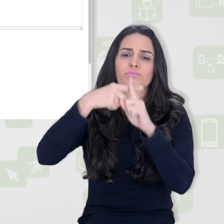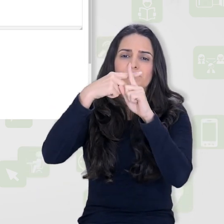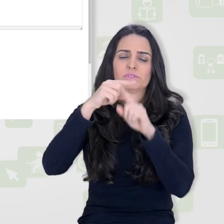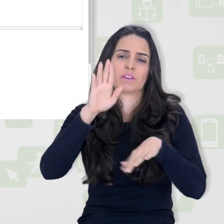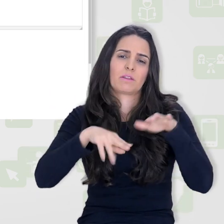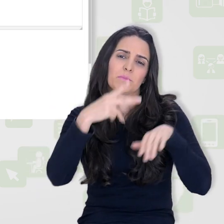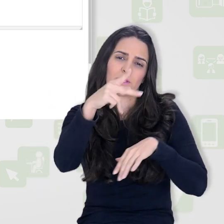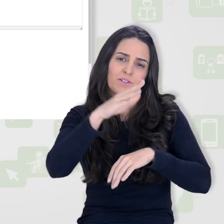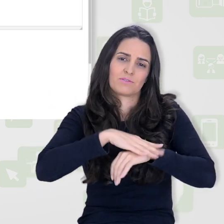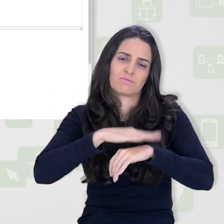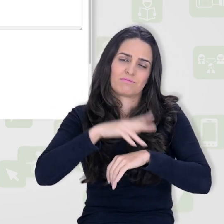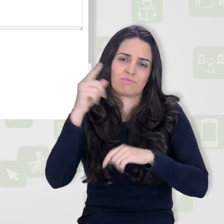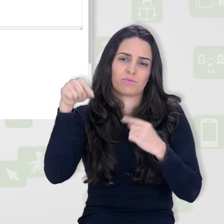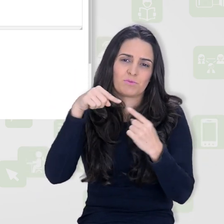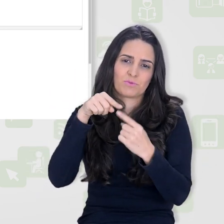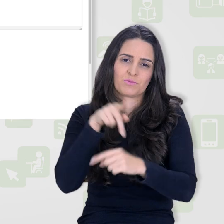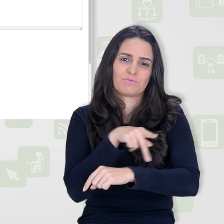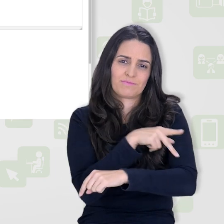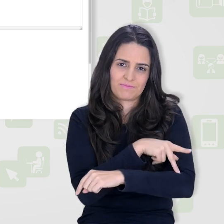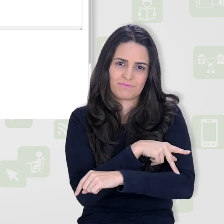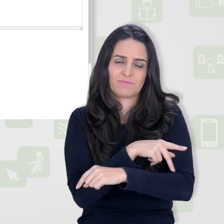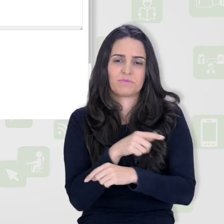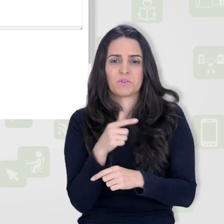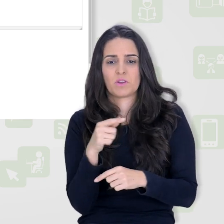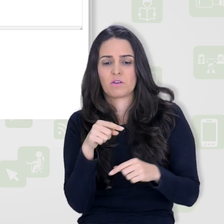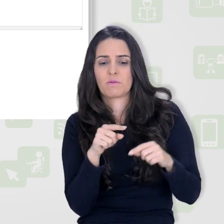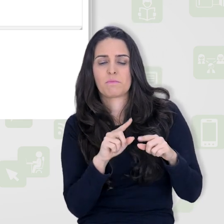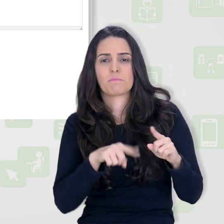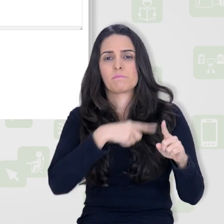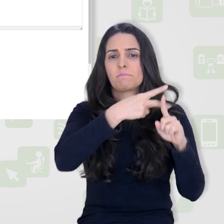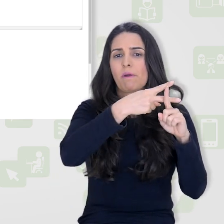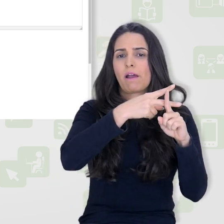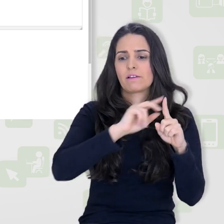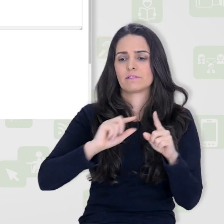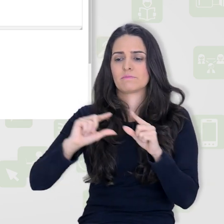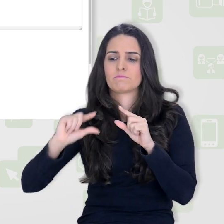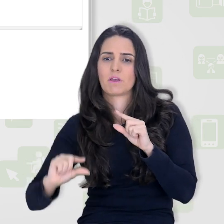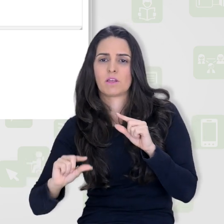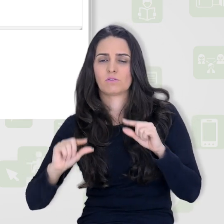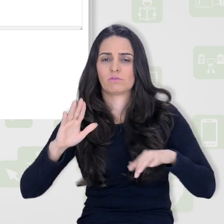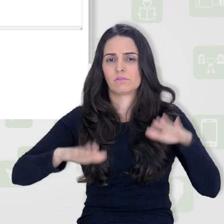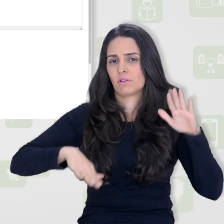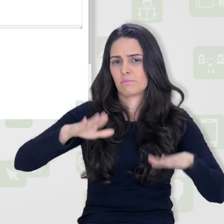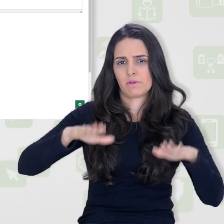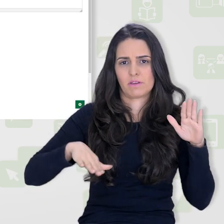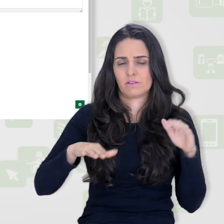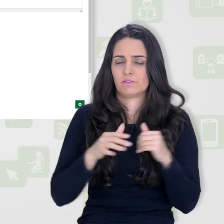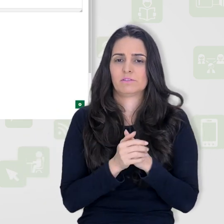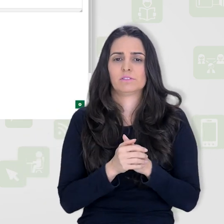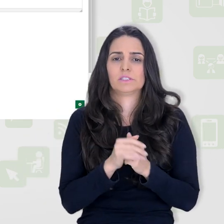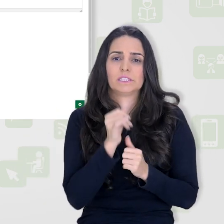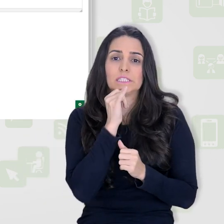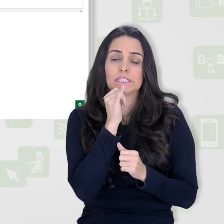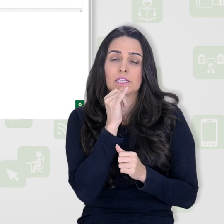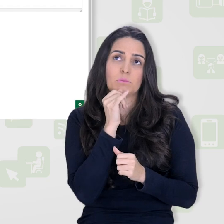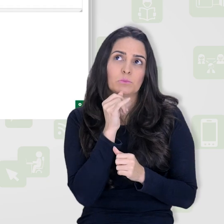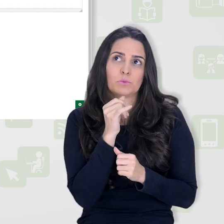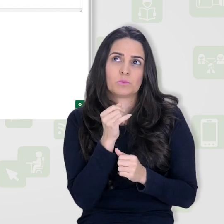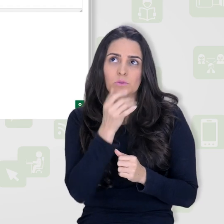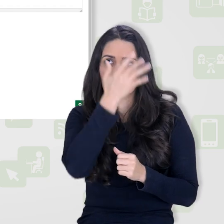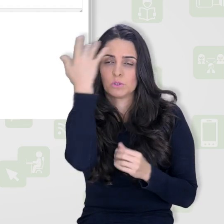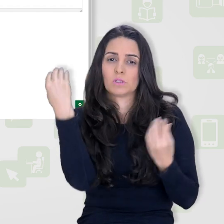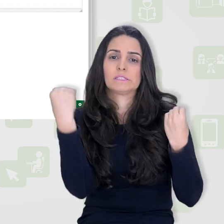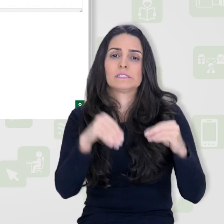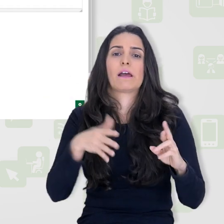mais gradações em um critério do que em outro. Por exemplo, vamos dizer que citar a fonte da